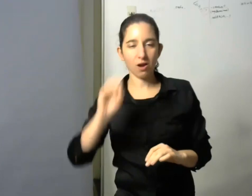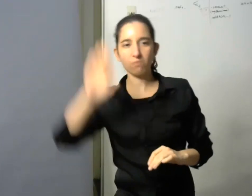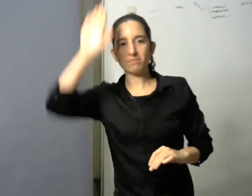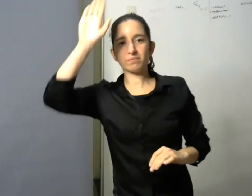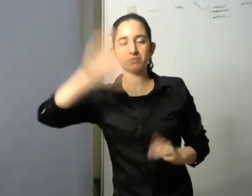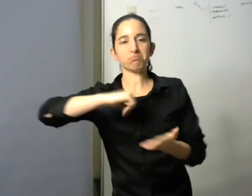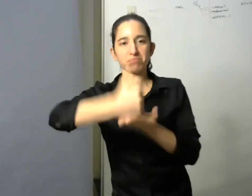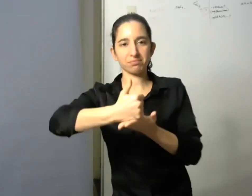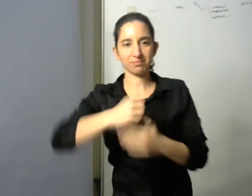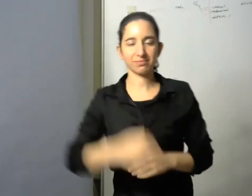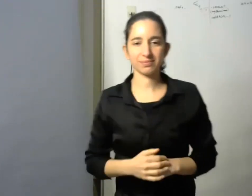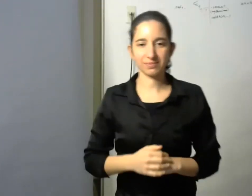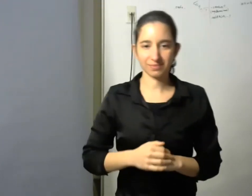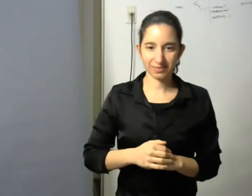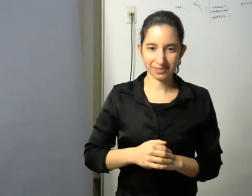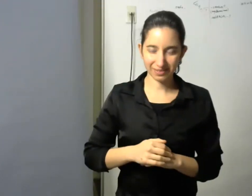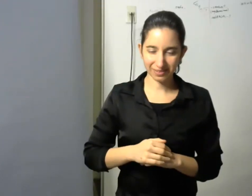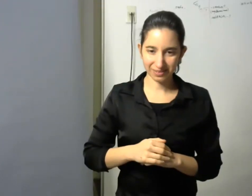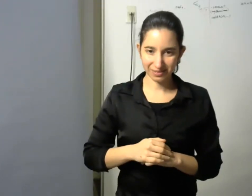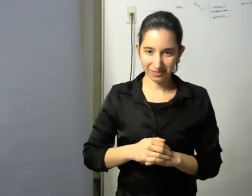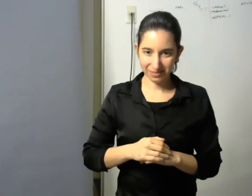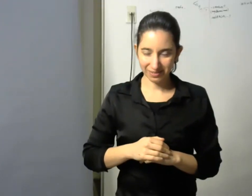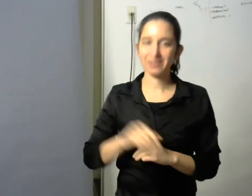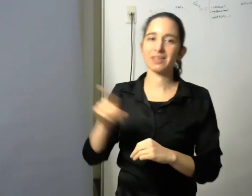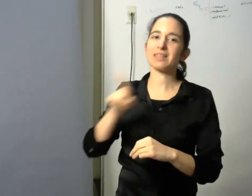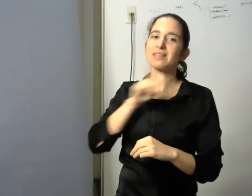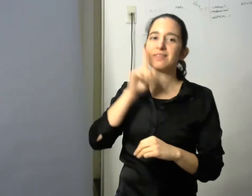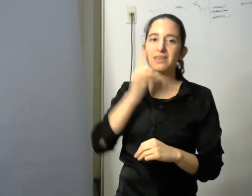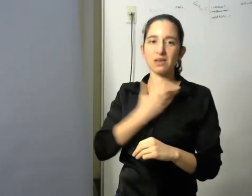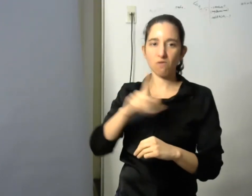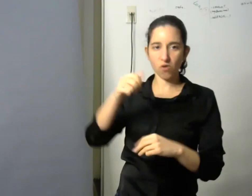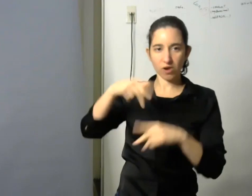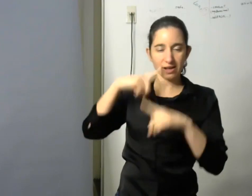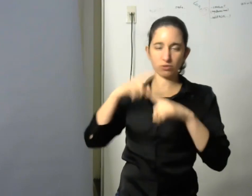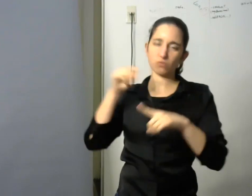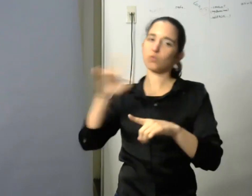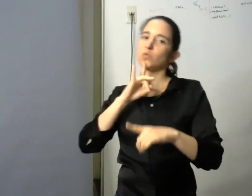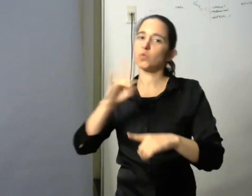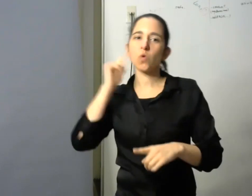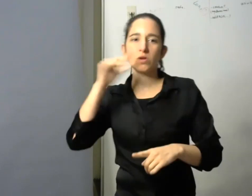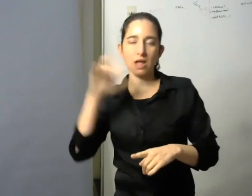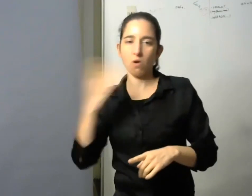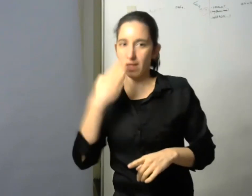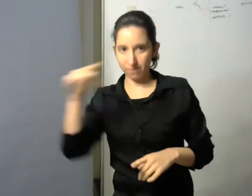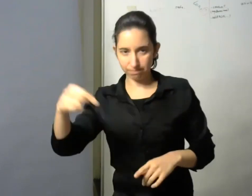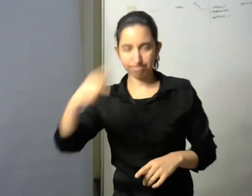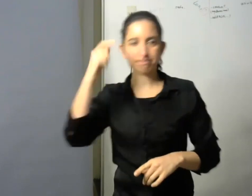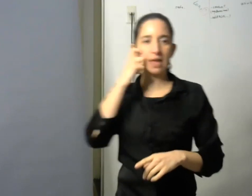no voy a comentar entonces mucho sobre Tiflonexos porque eso lo va a comentar más Gonzalo simplemente decir que lo que nos parece importante